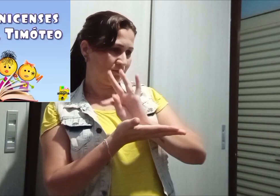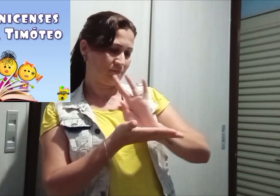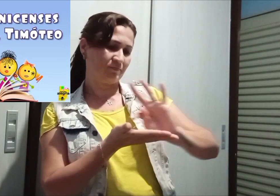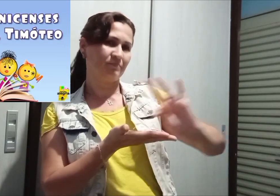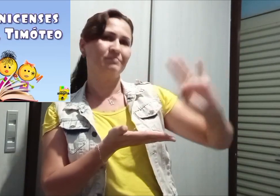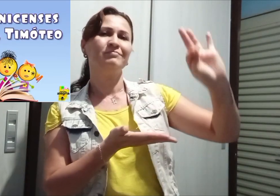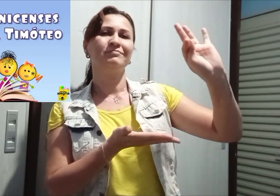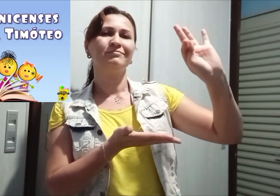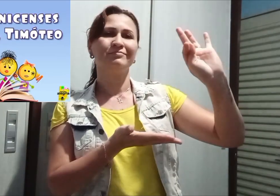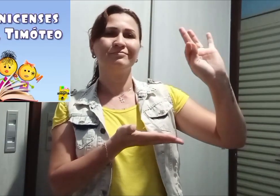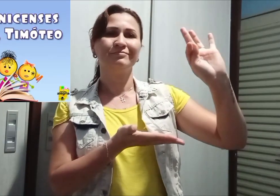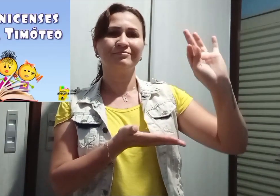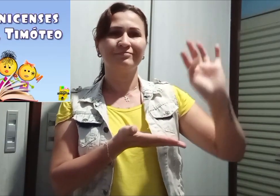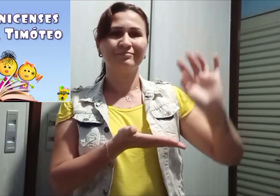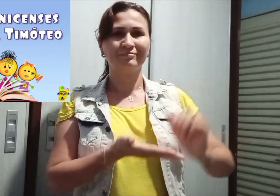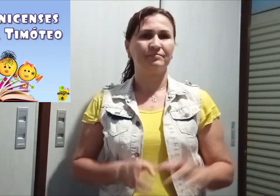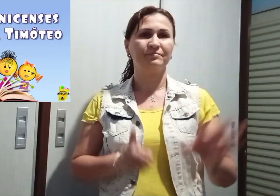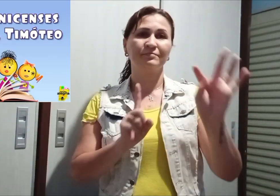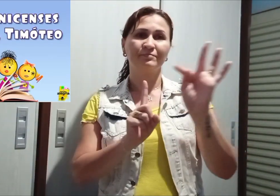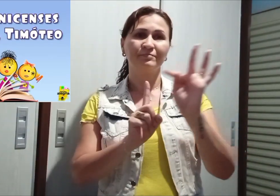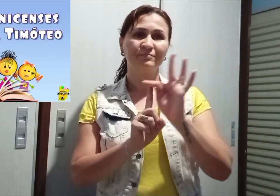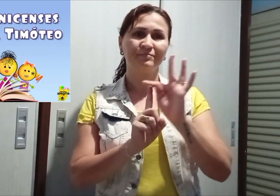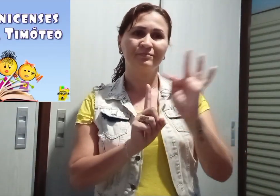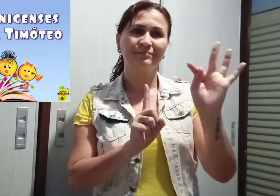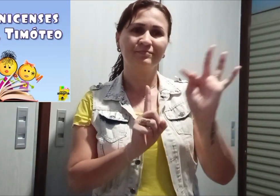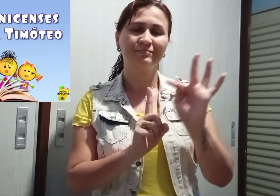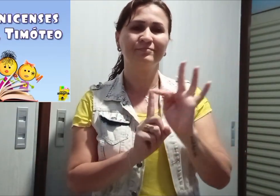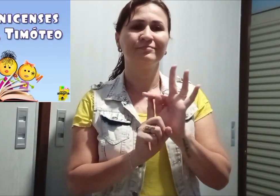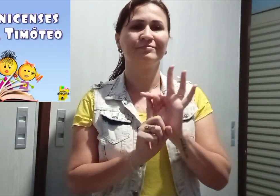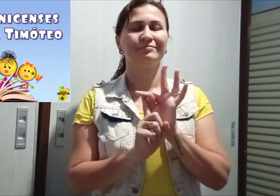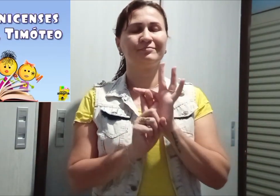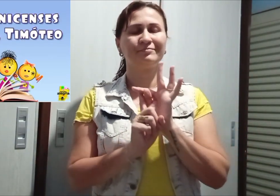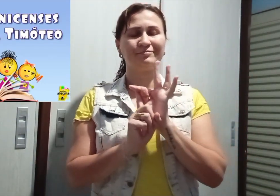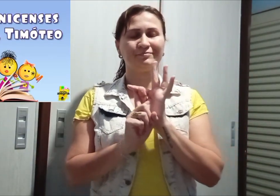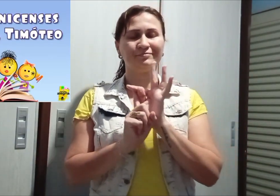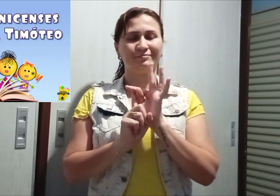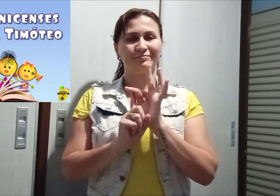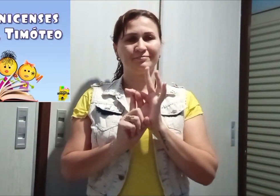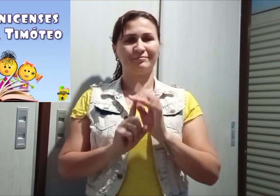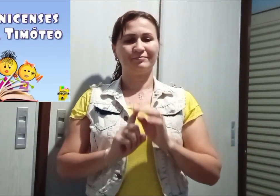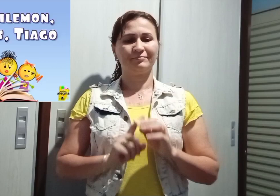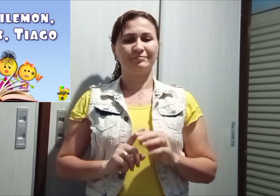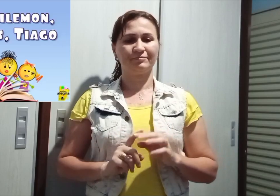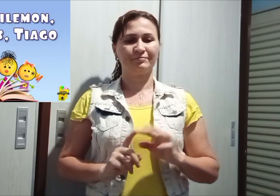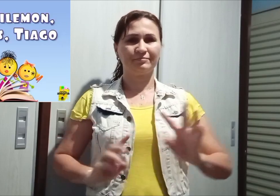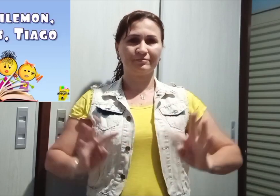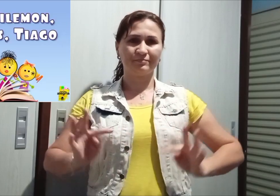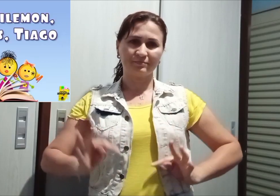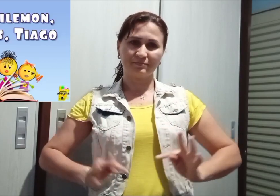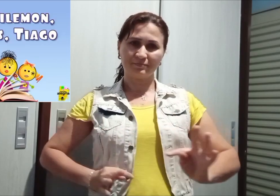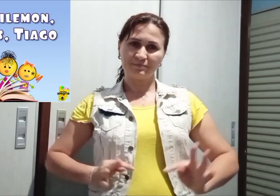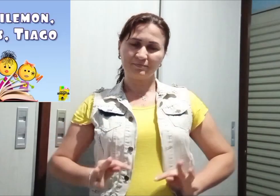Pessalonicenses, Timóteo, Timóteo, Tito,